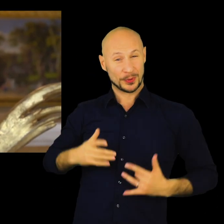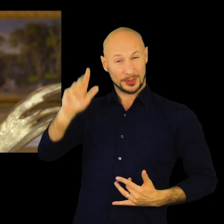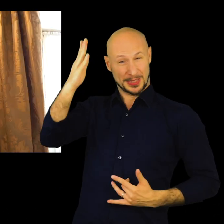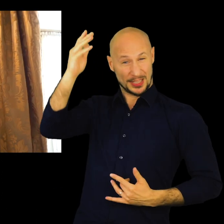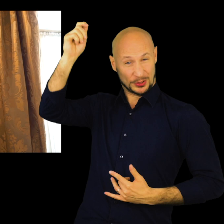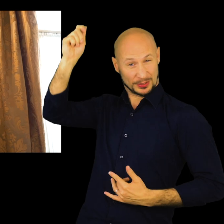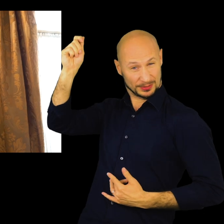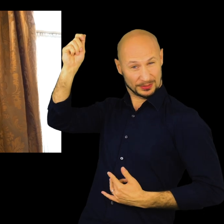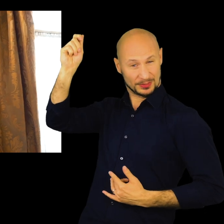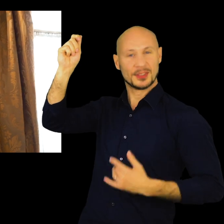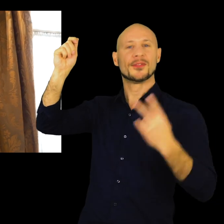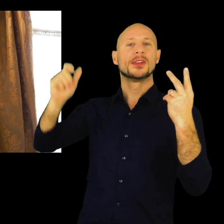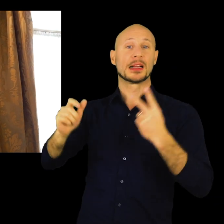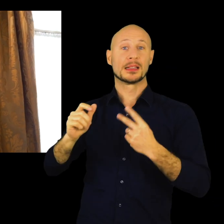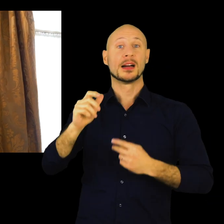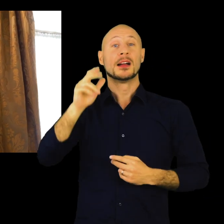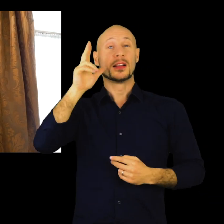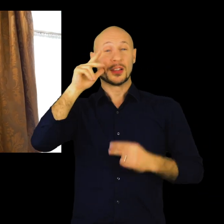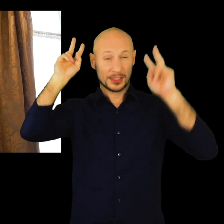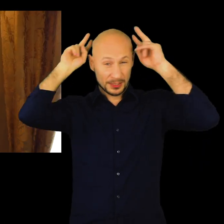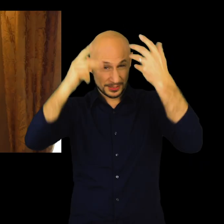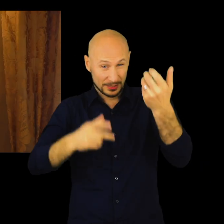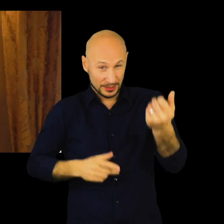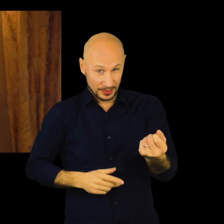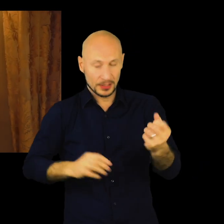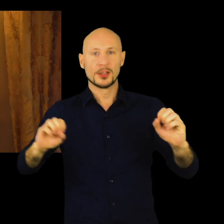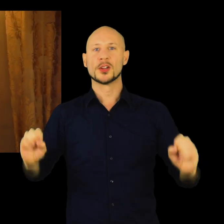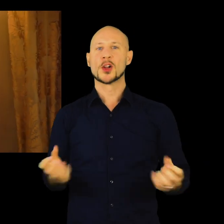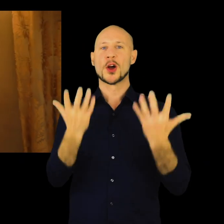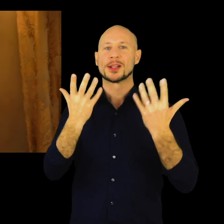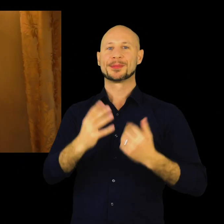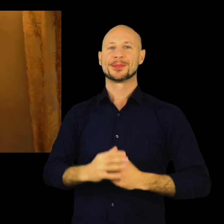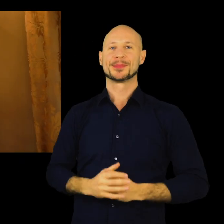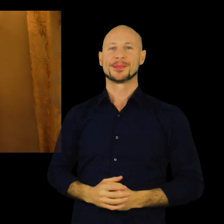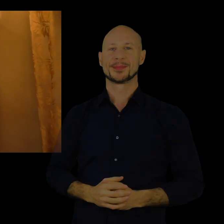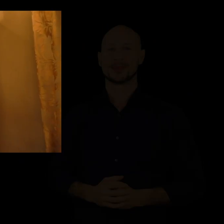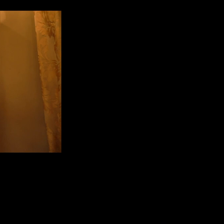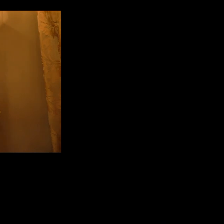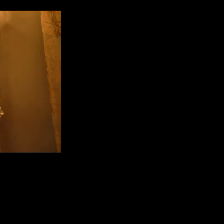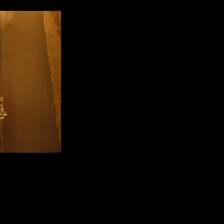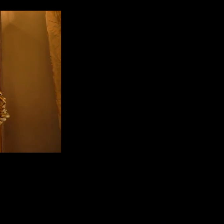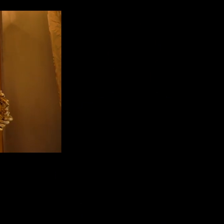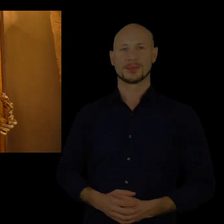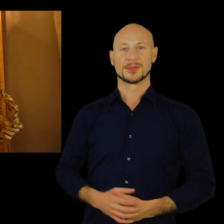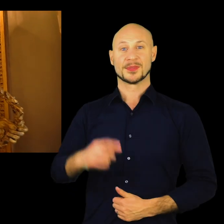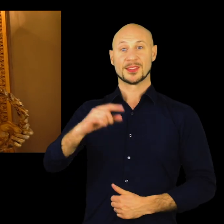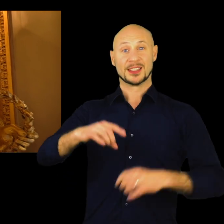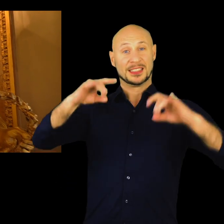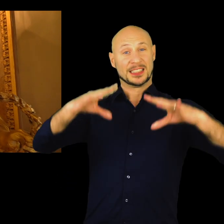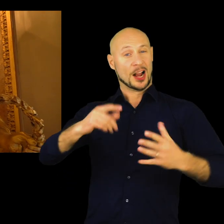la Verità con lo specchio e Seminuda, dall'altro lato invece la Gloria con la Corona dall'Oro.